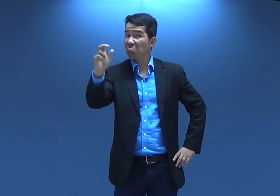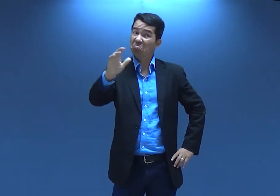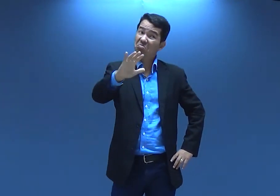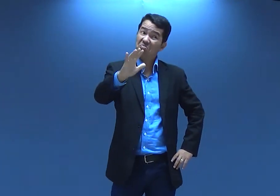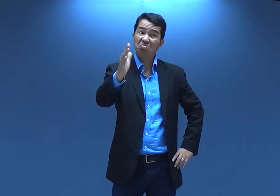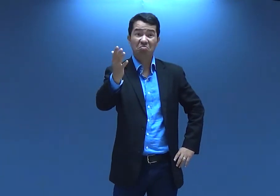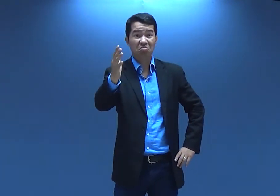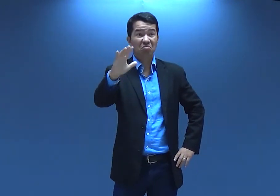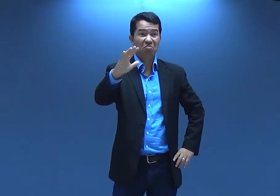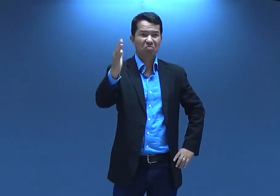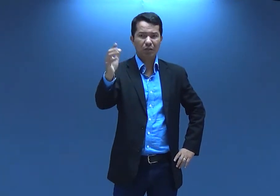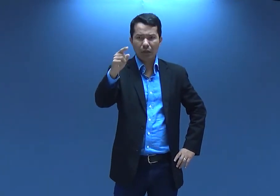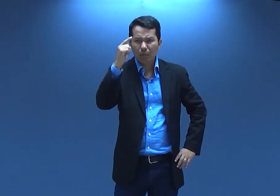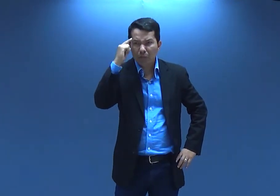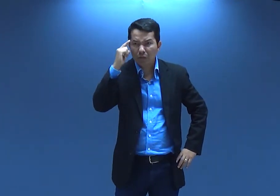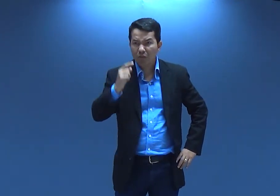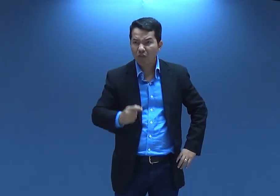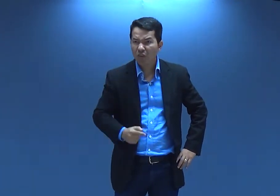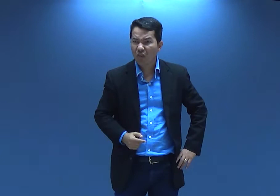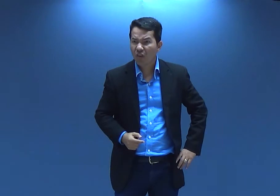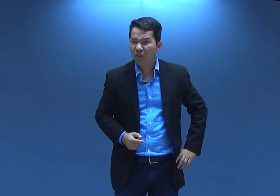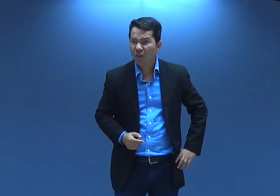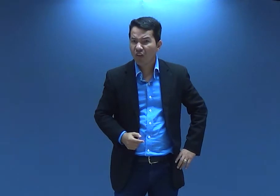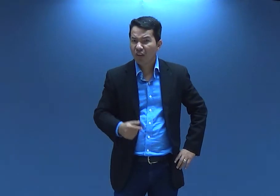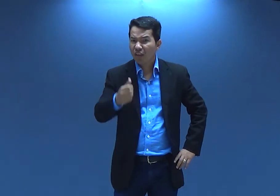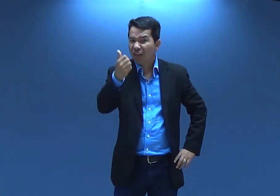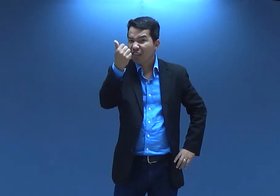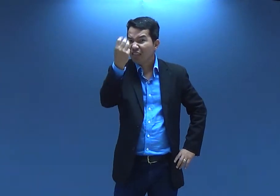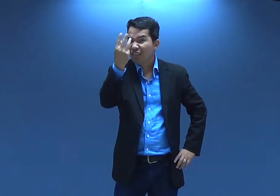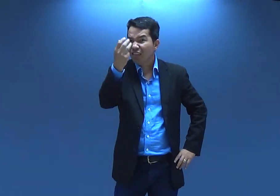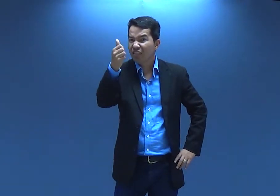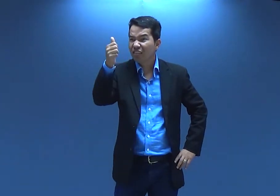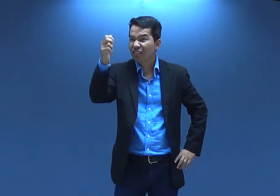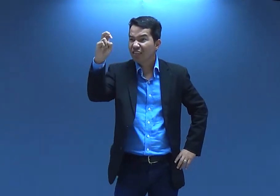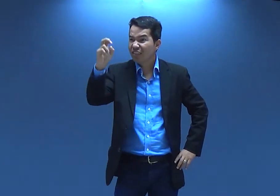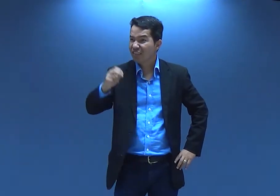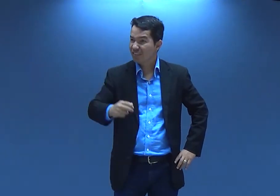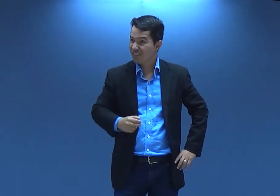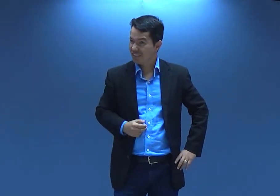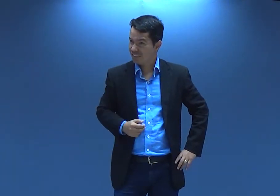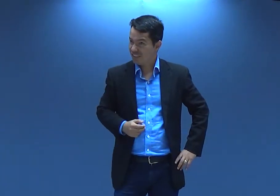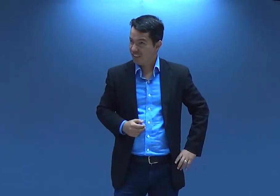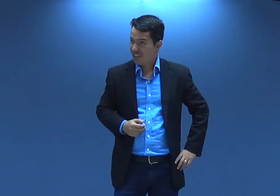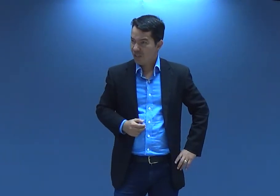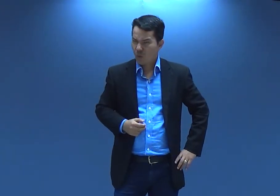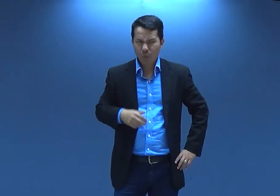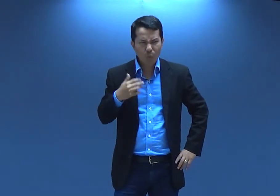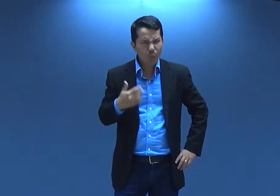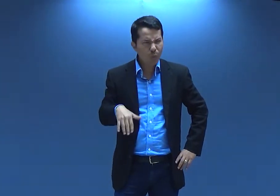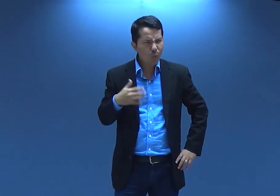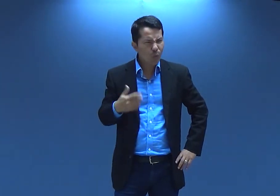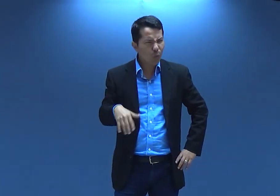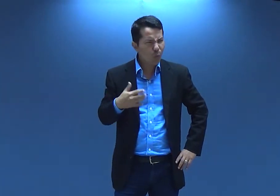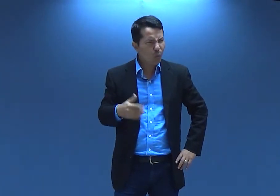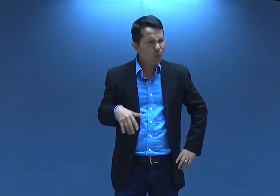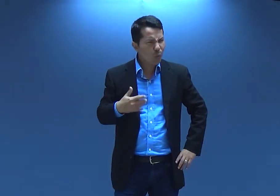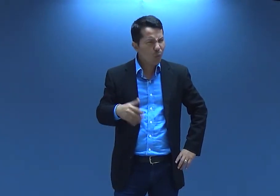15 anos. Você já pensou? 13 ou 15 anos e Jesus